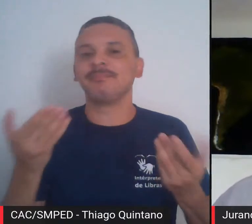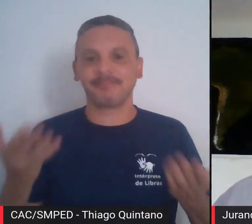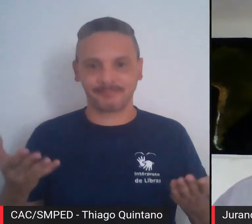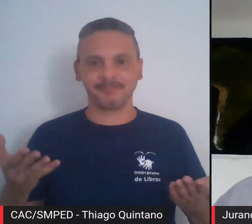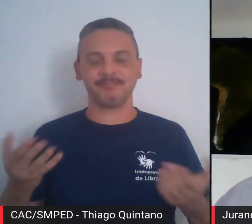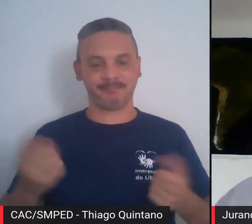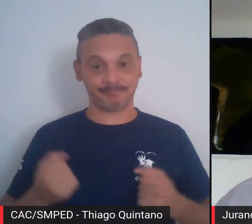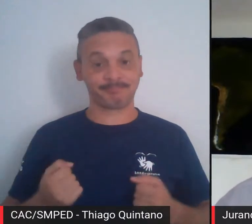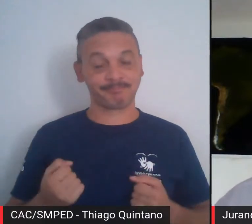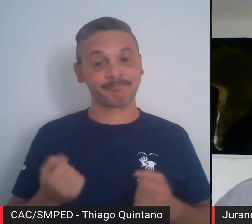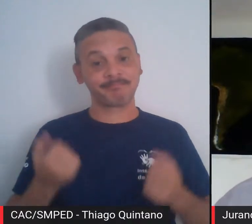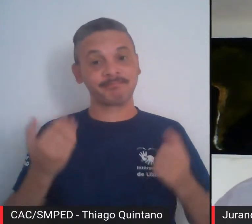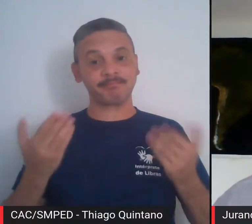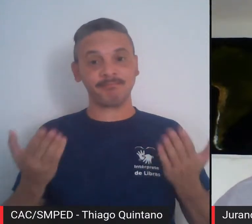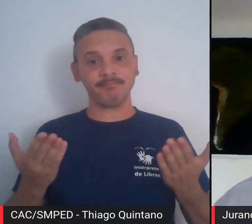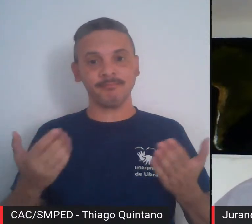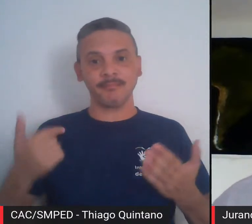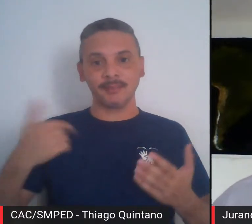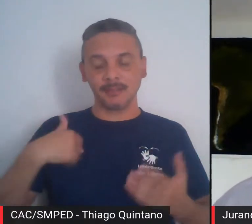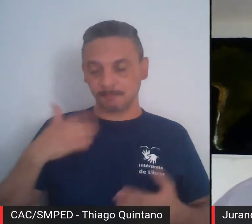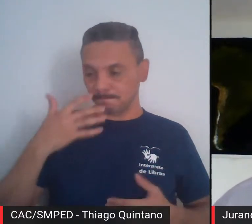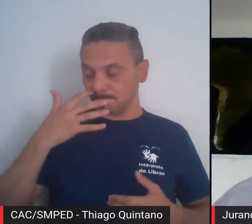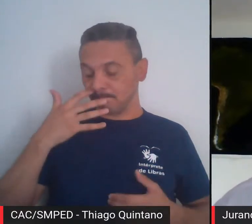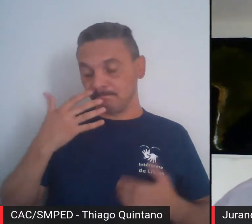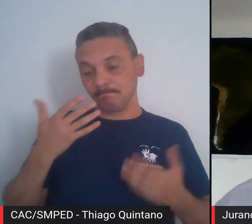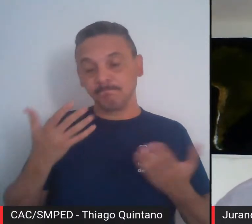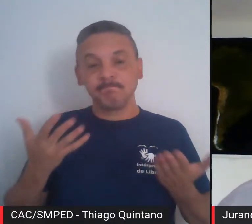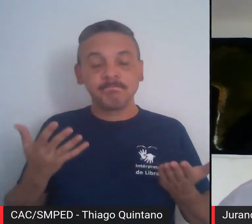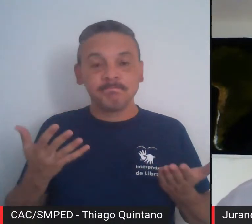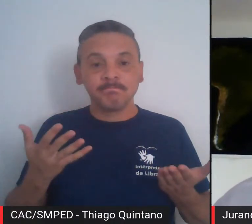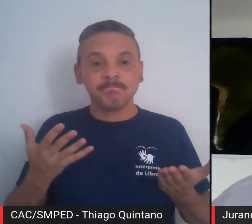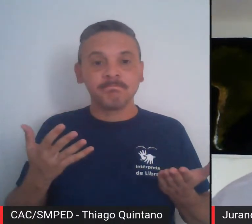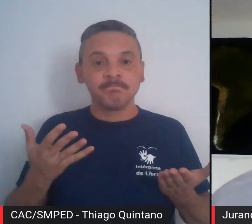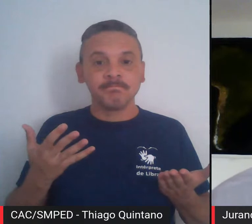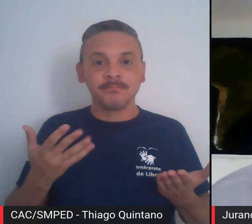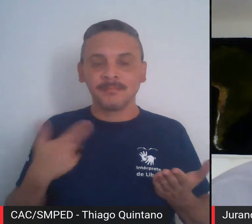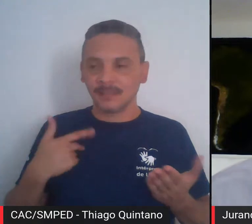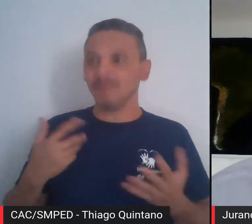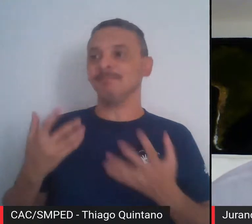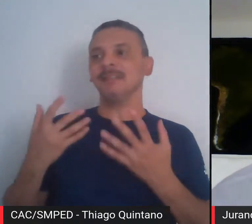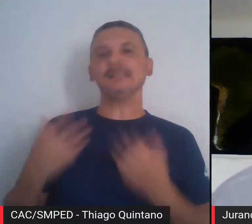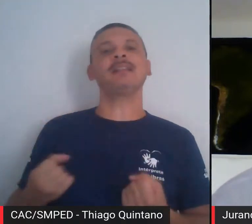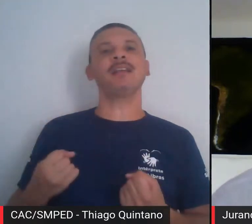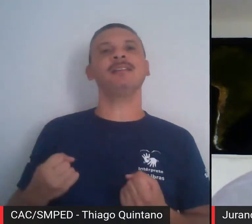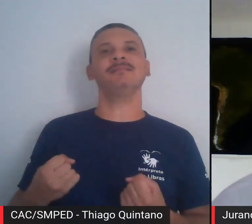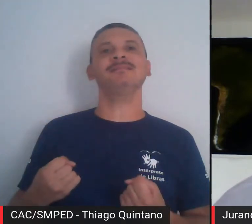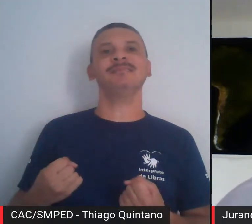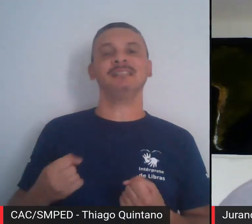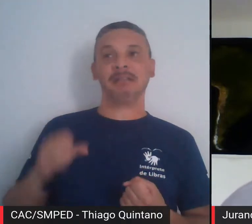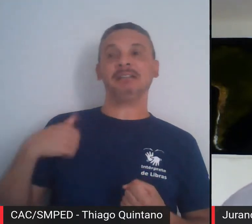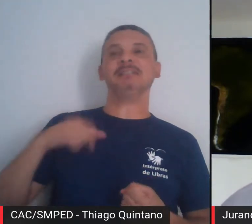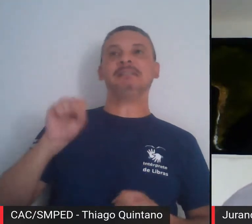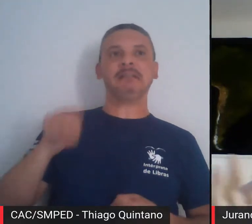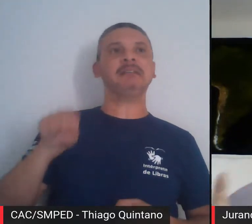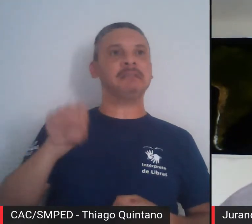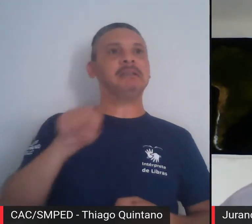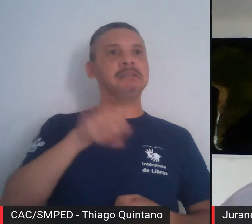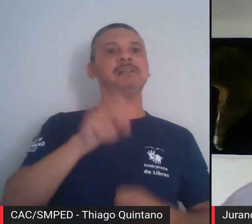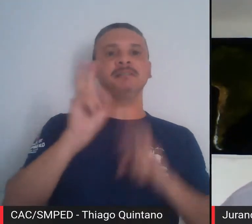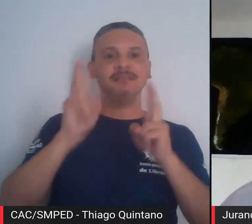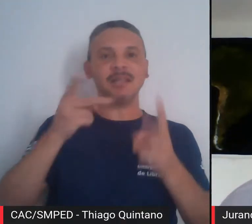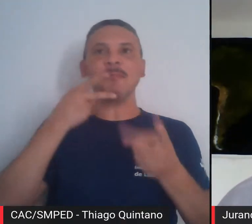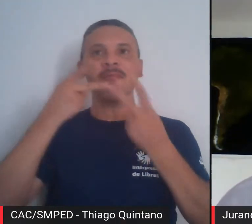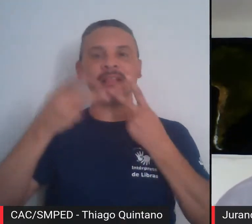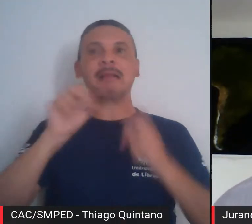E aí, eu fiquei, bom, mas eu não soube dizer não, eu tenho uma tendência de dizer sim para tudo que me aparece